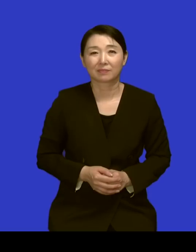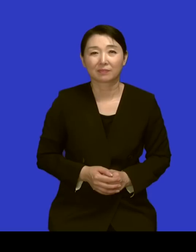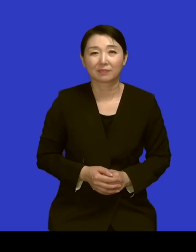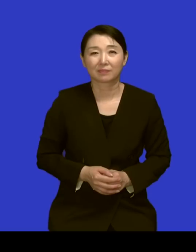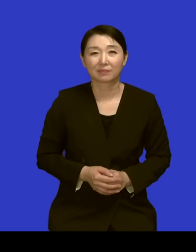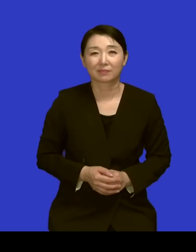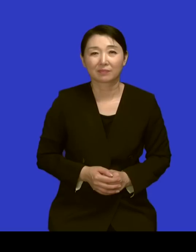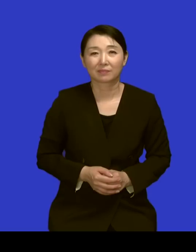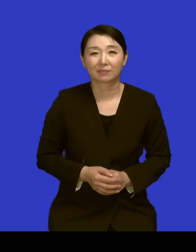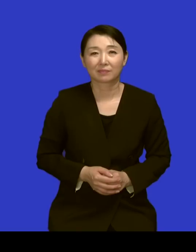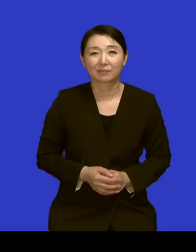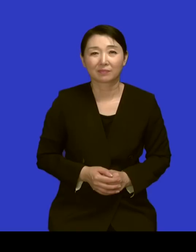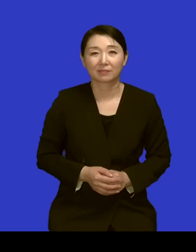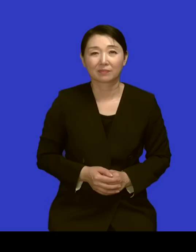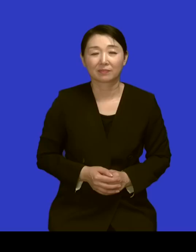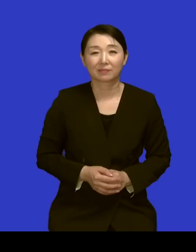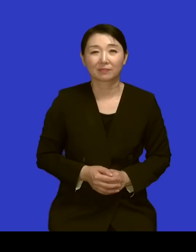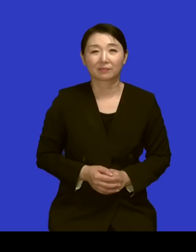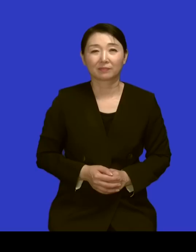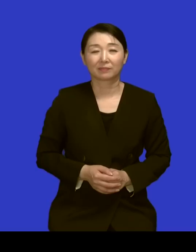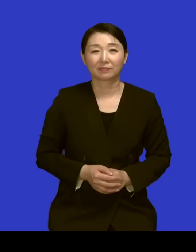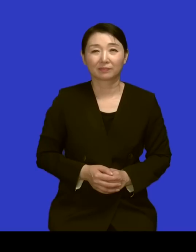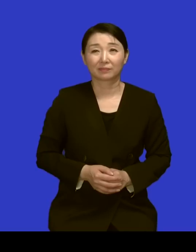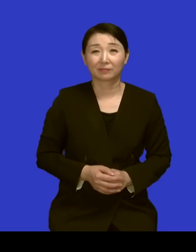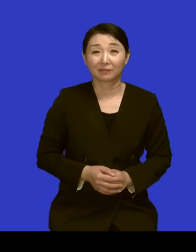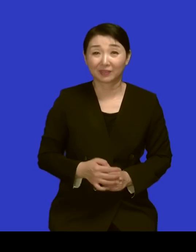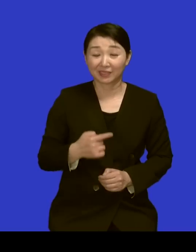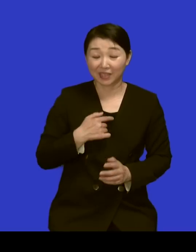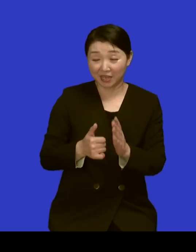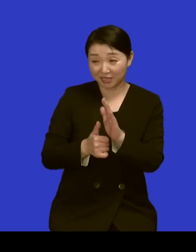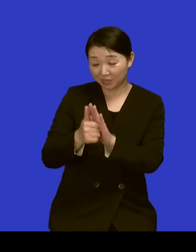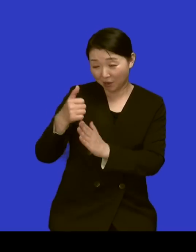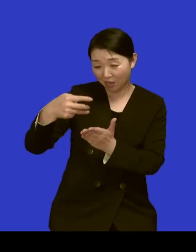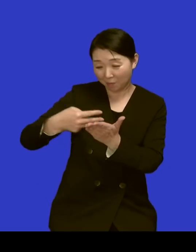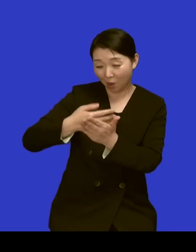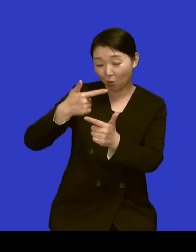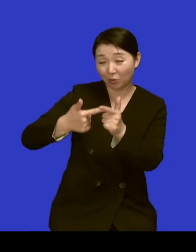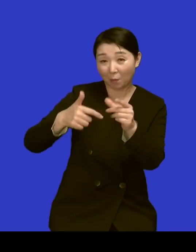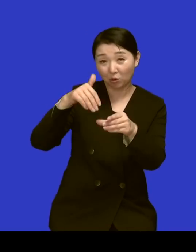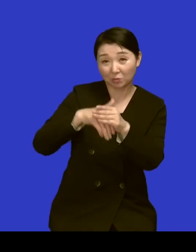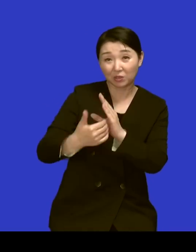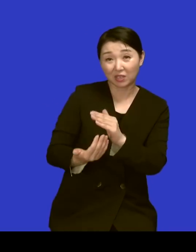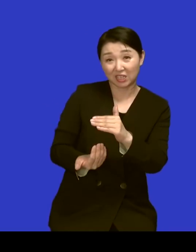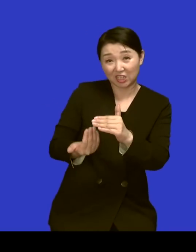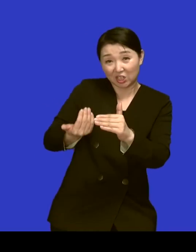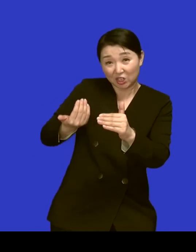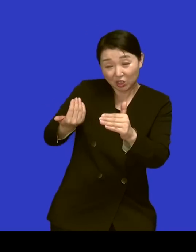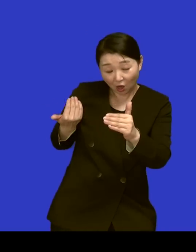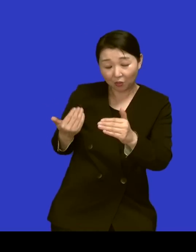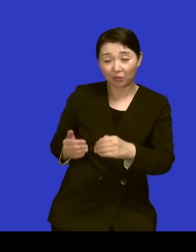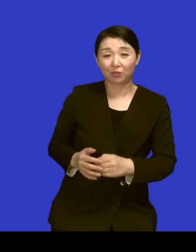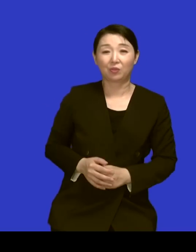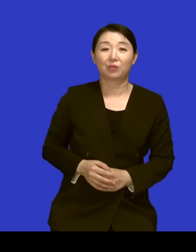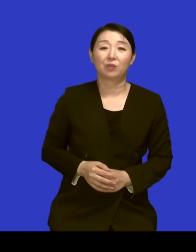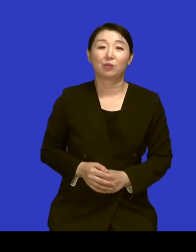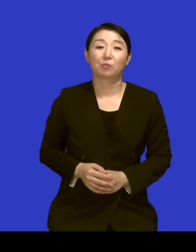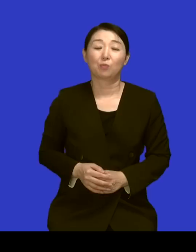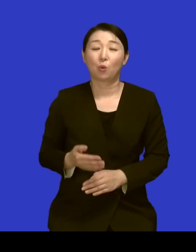희망의 망고나무 하기 전에도 도네이션 행사를 하면 저희 힘은 작으니까